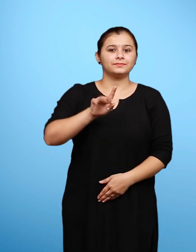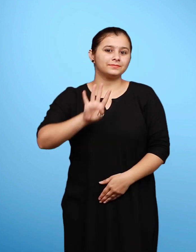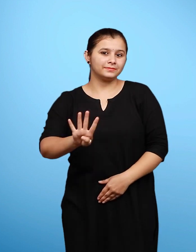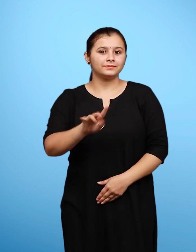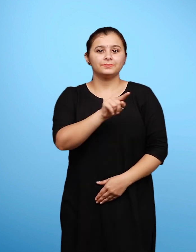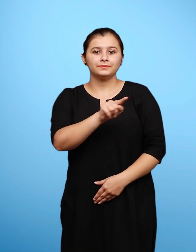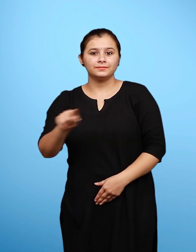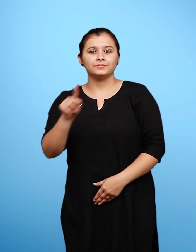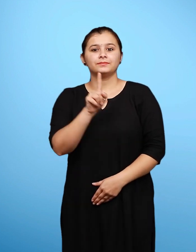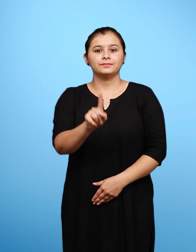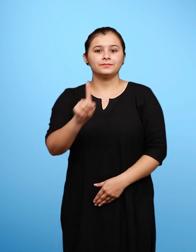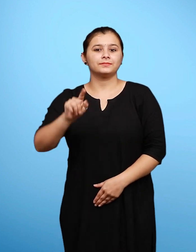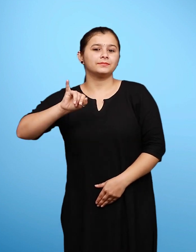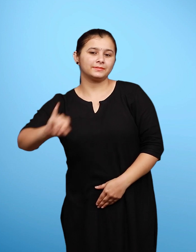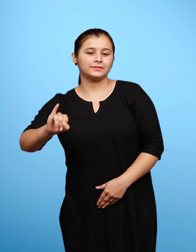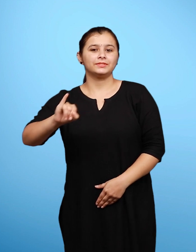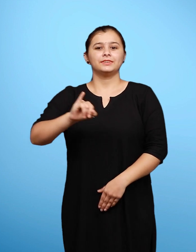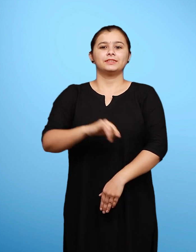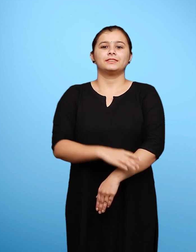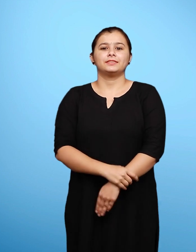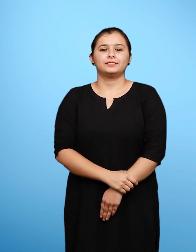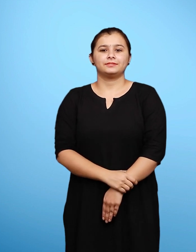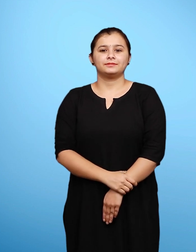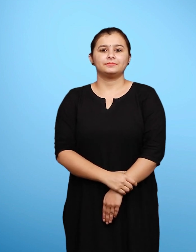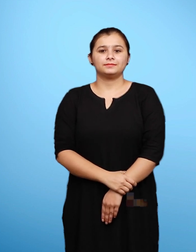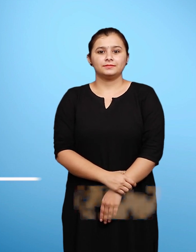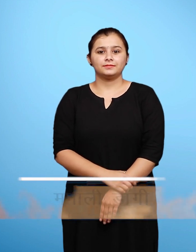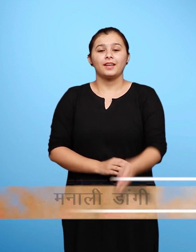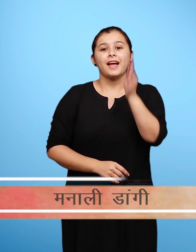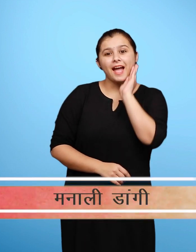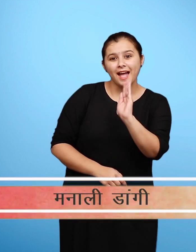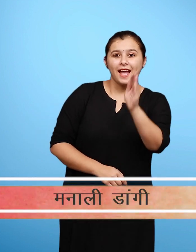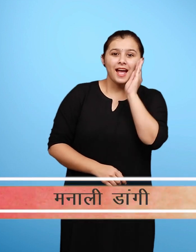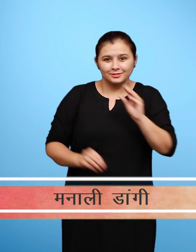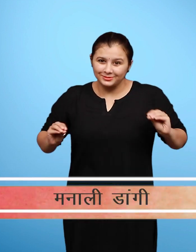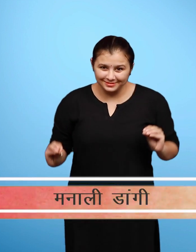सौधा से एक सौधा सोलह तक प्रस्तुत है पाठ